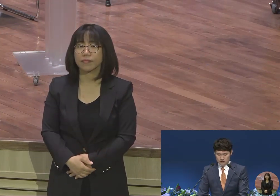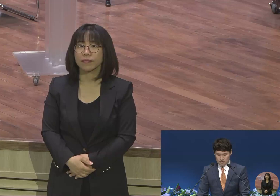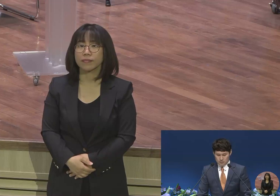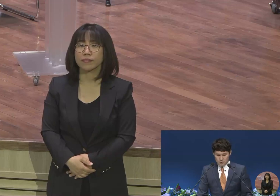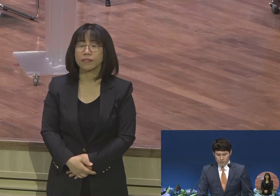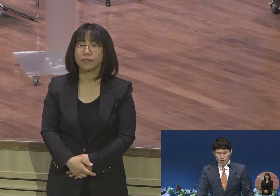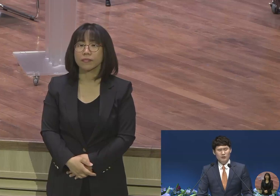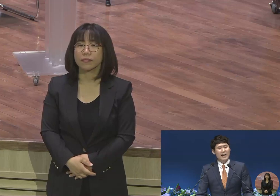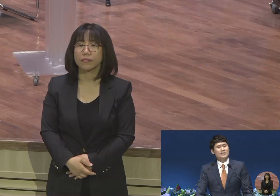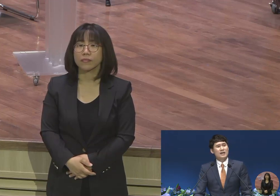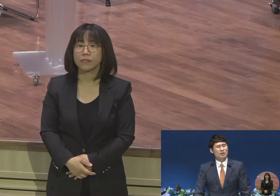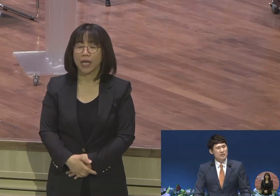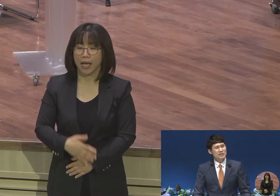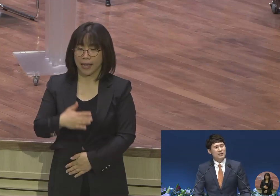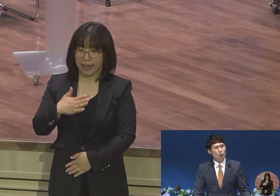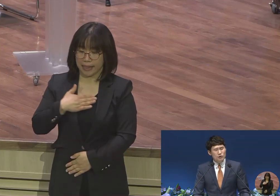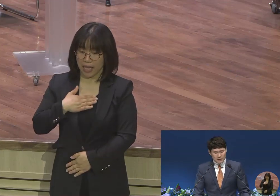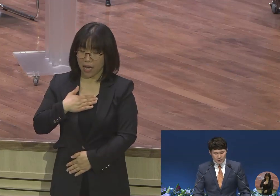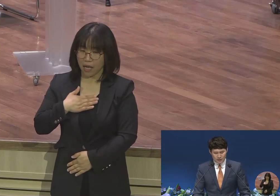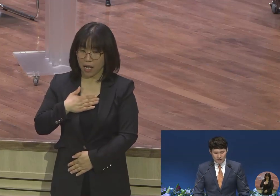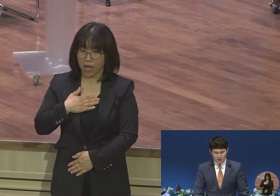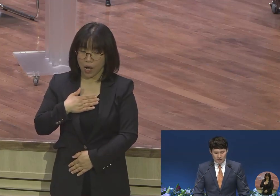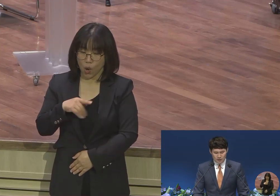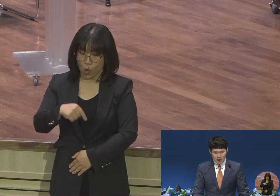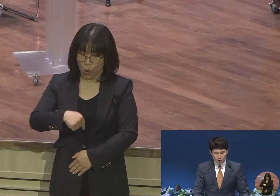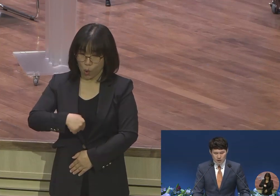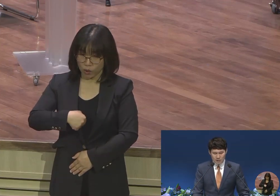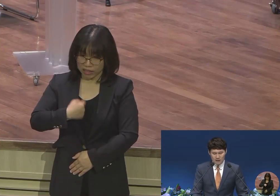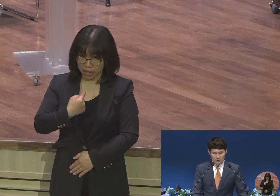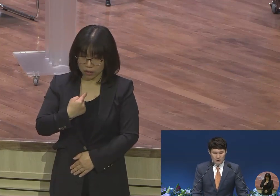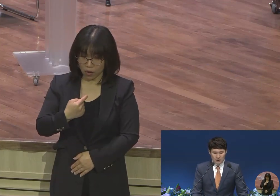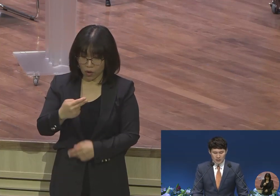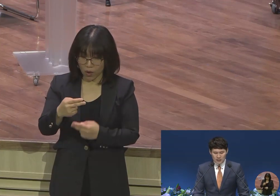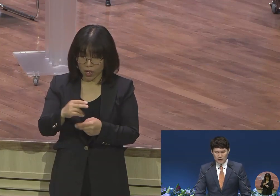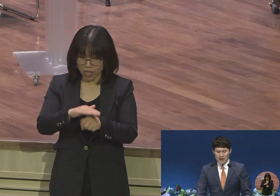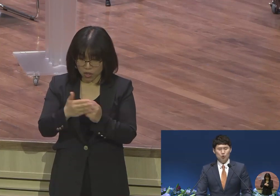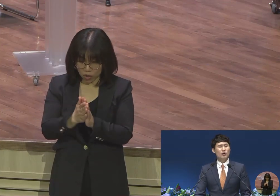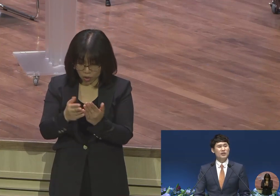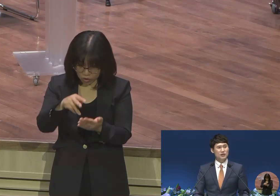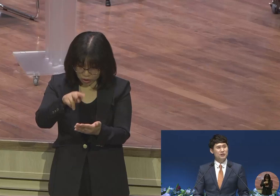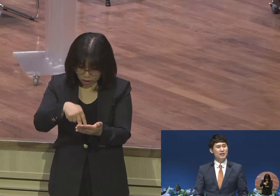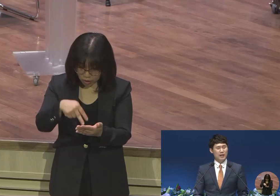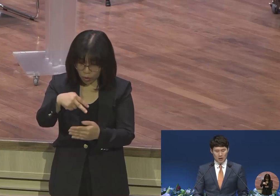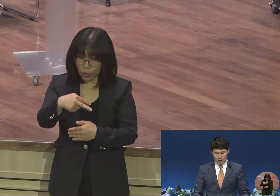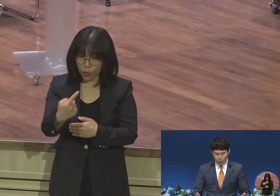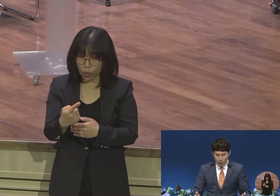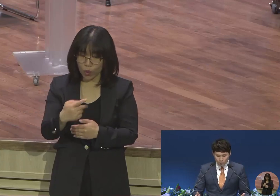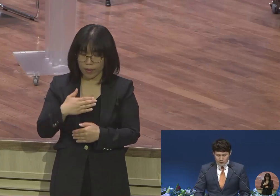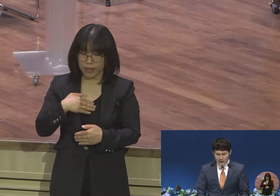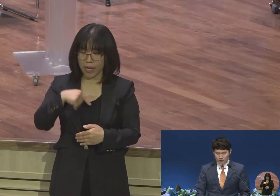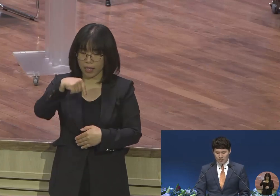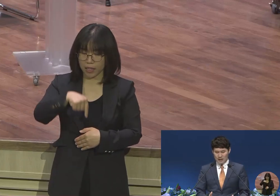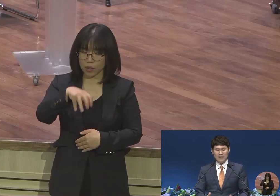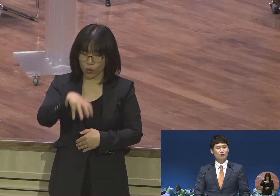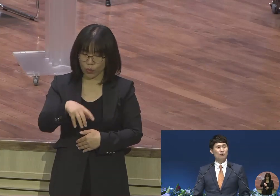비록 나 한 사람이 그 시간에 혼자서 하고 있지만 실은 내가 속해 있는 현장에 모든 사람들을 대상으로